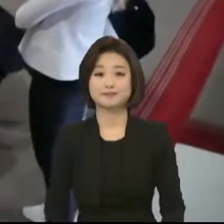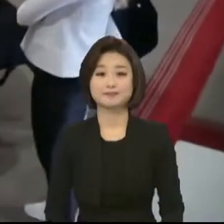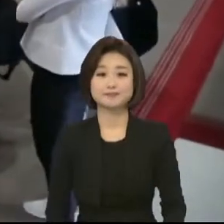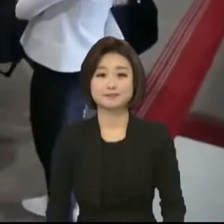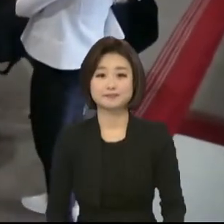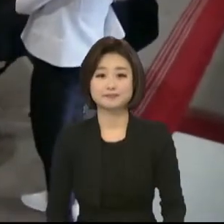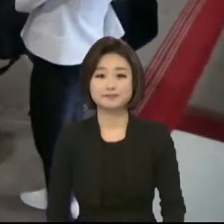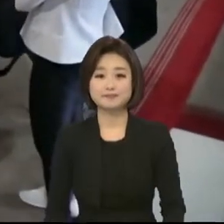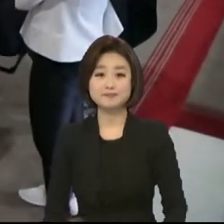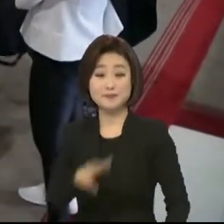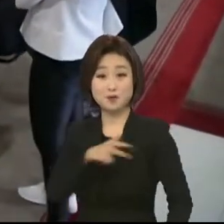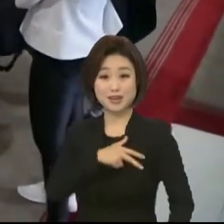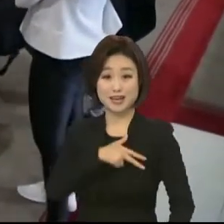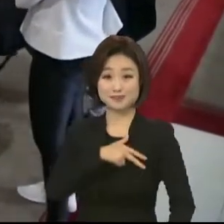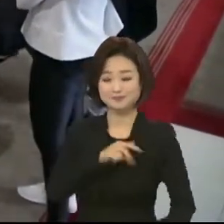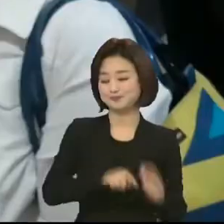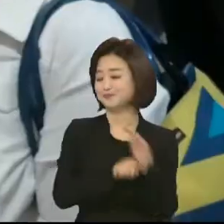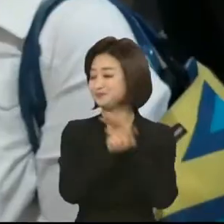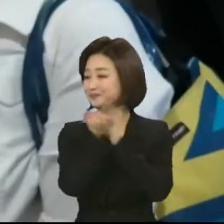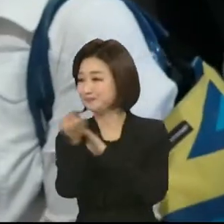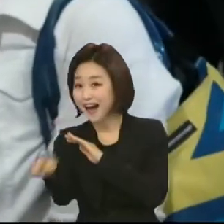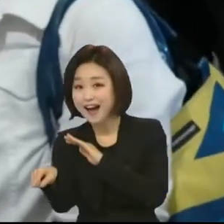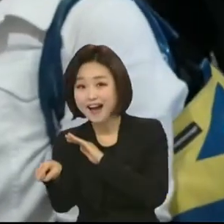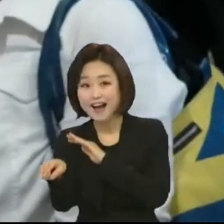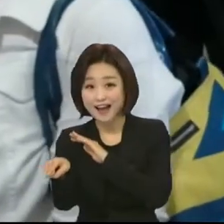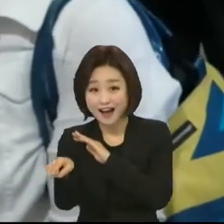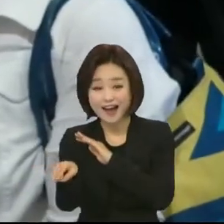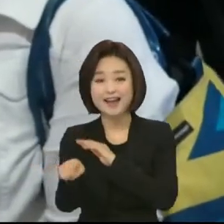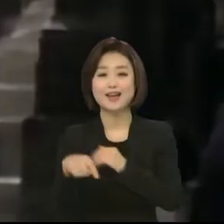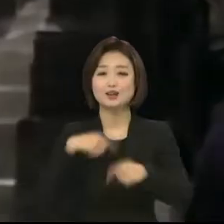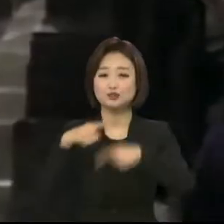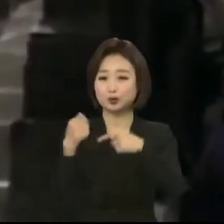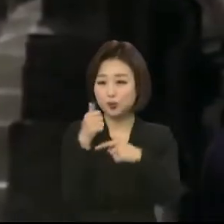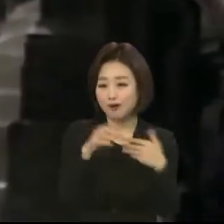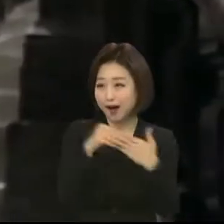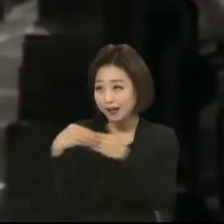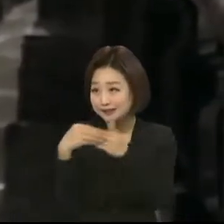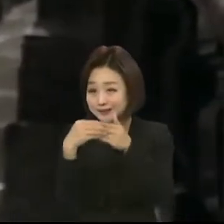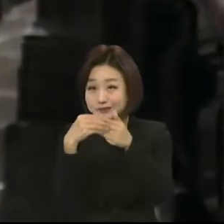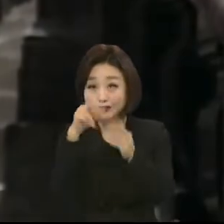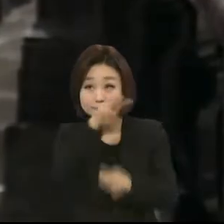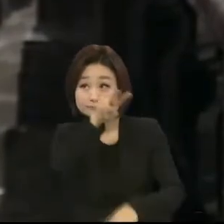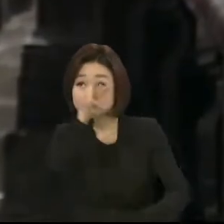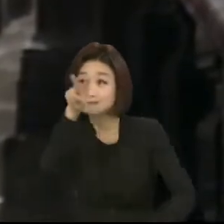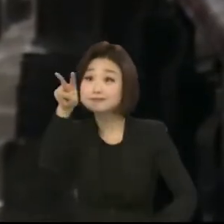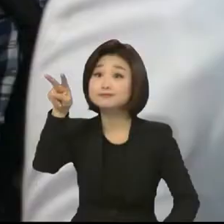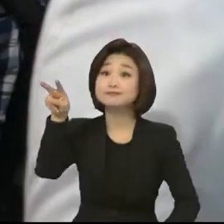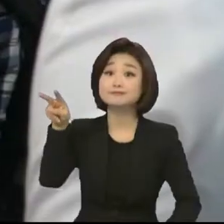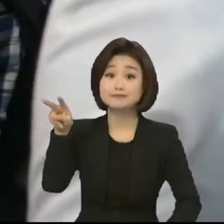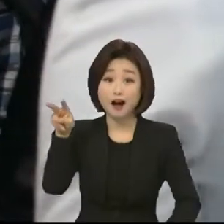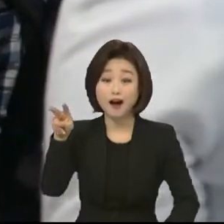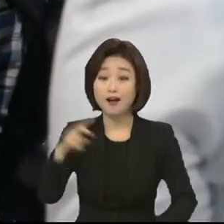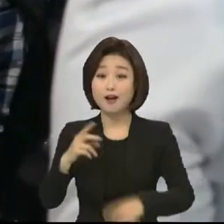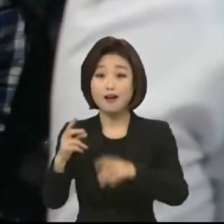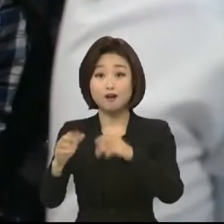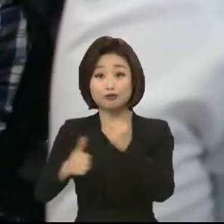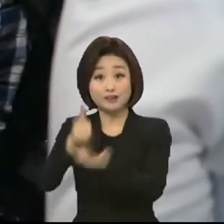의회에서 처음으로 이뤄진 수어 가이드 투어에 함께했는데요. 의장도 수어를 법적으로